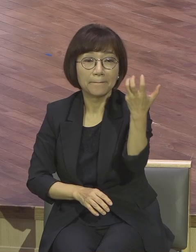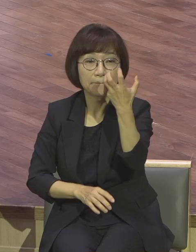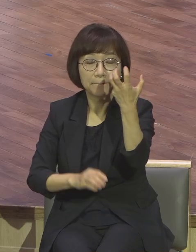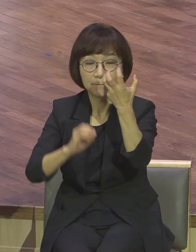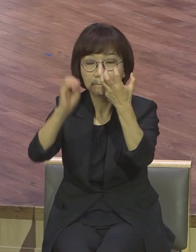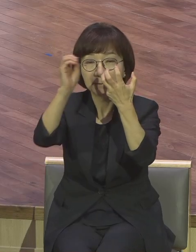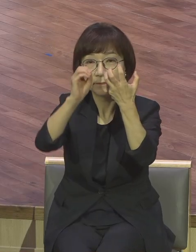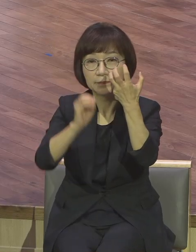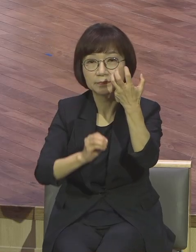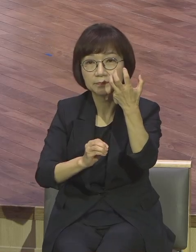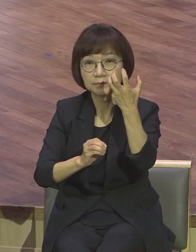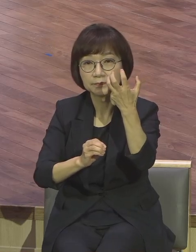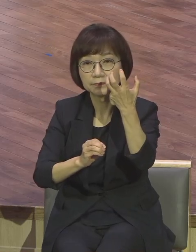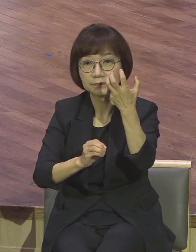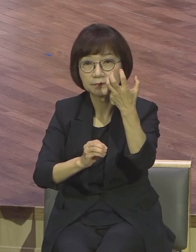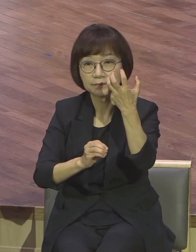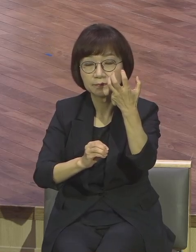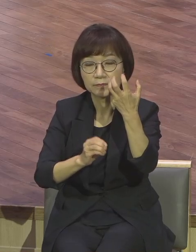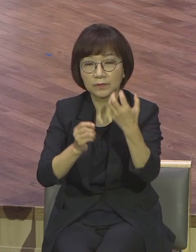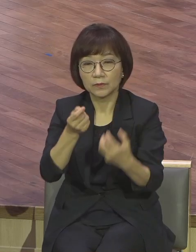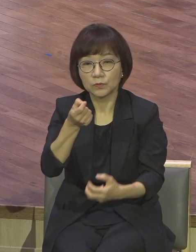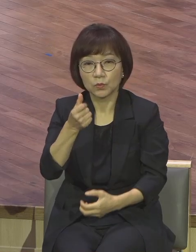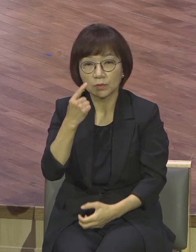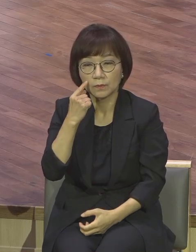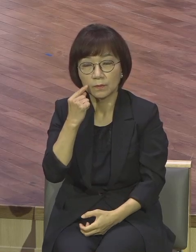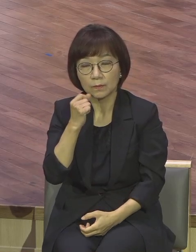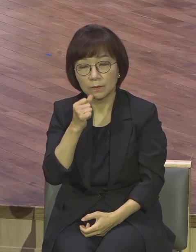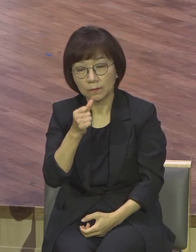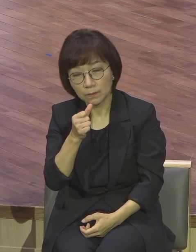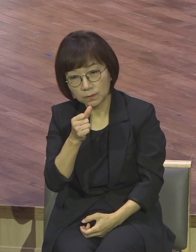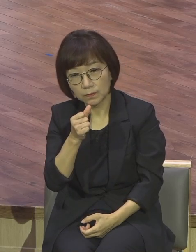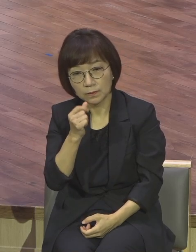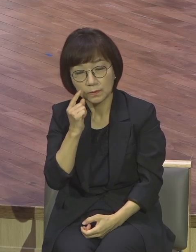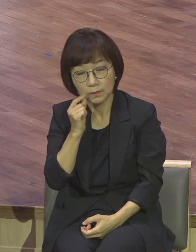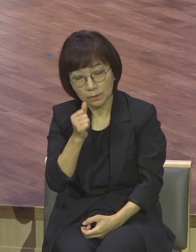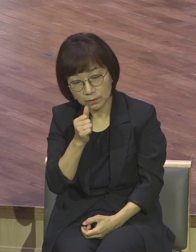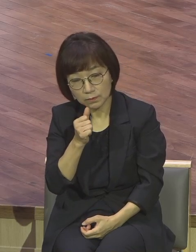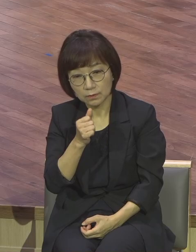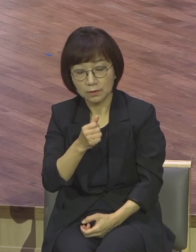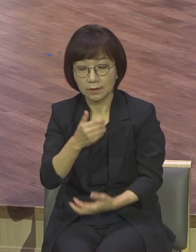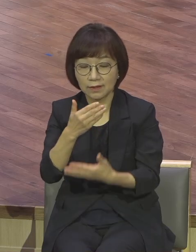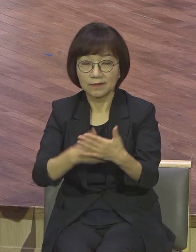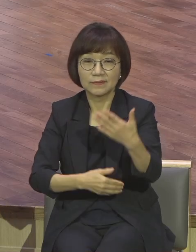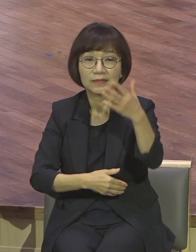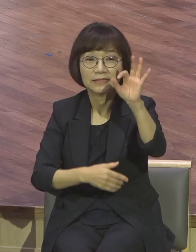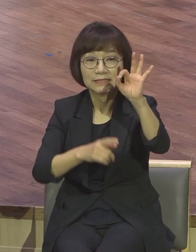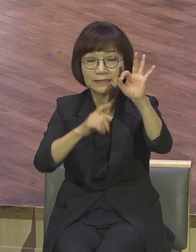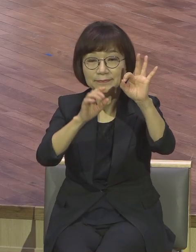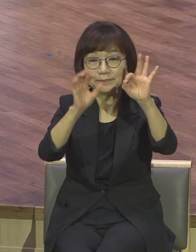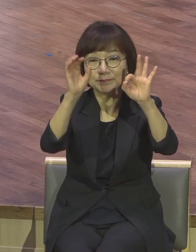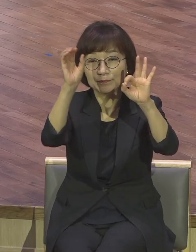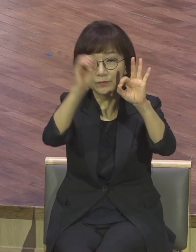살짝 졸고 있다 그리고 10%는 완전히 자고 있다